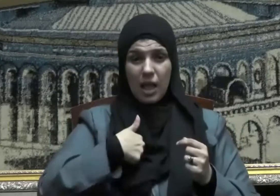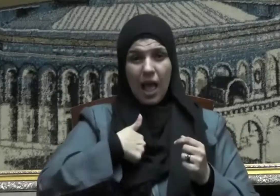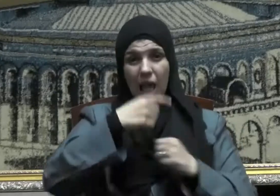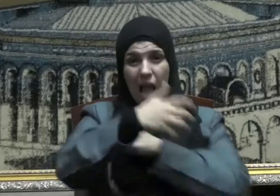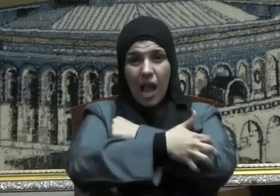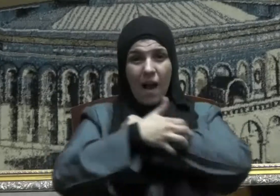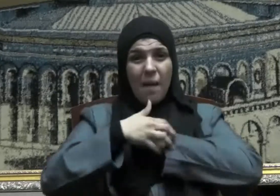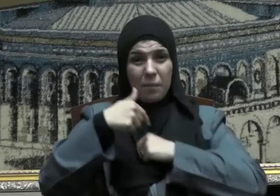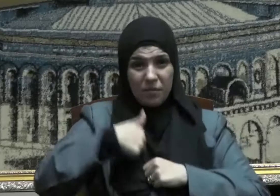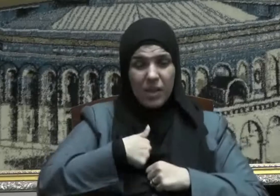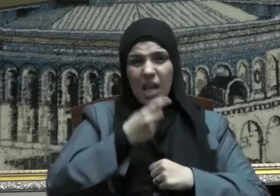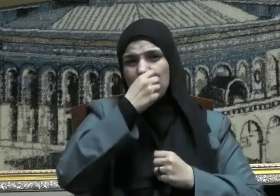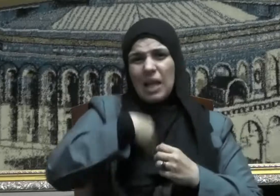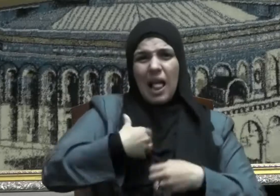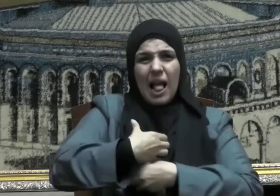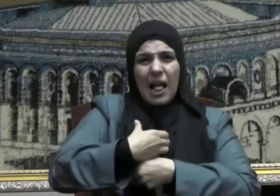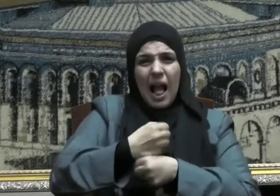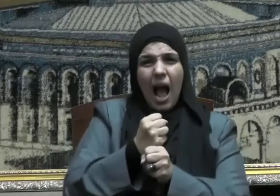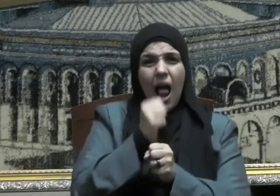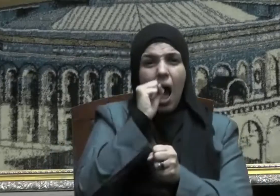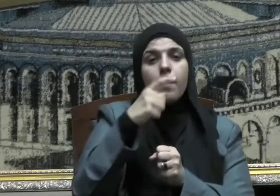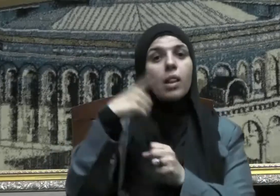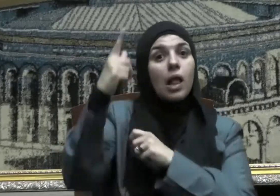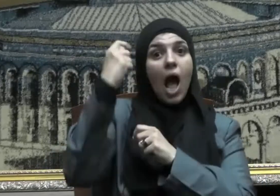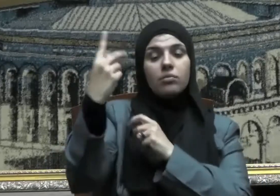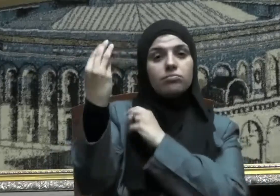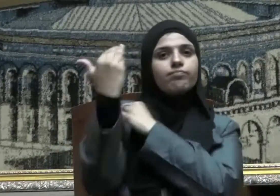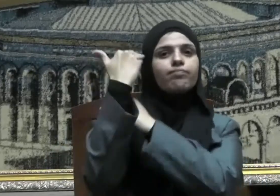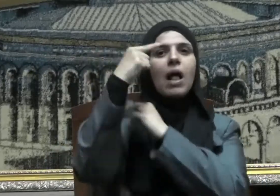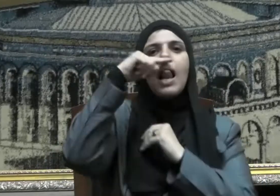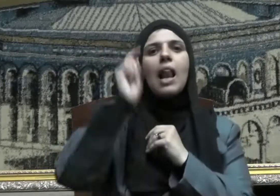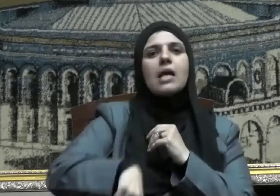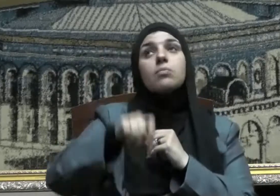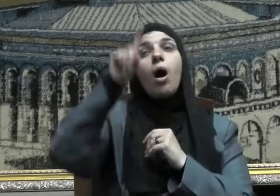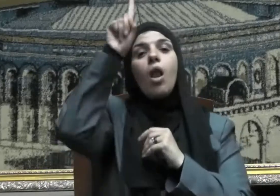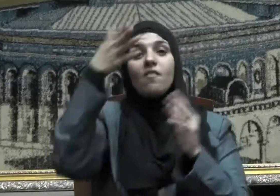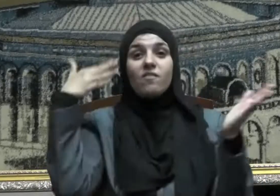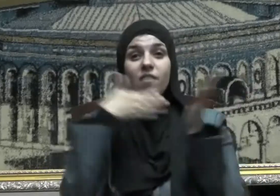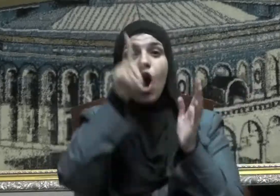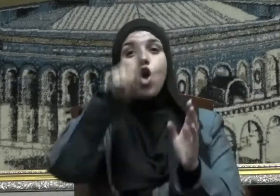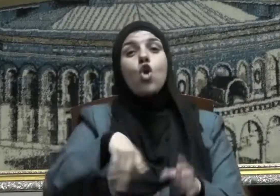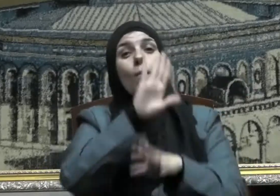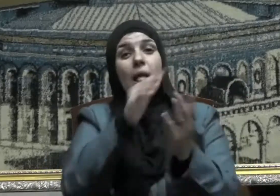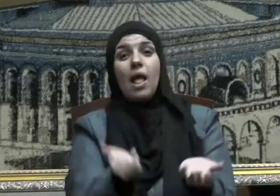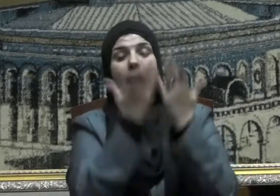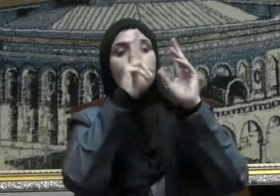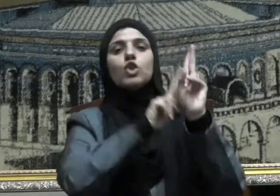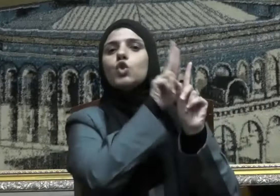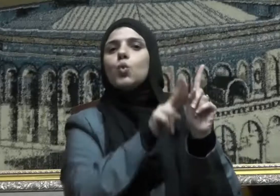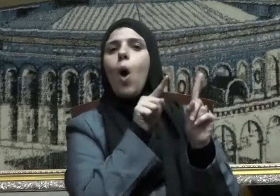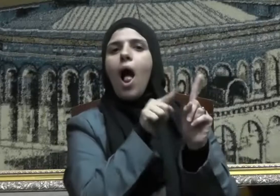فقير إلا لشح غني والله تعالى سائلهم عن ذلك